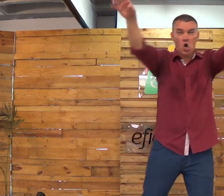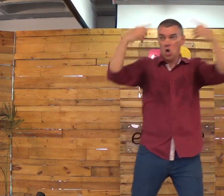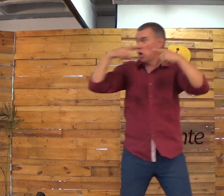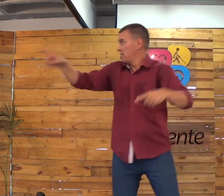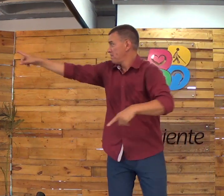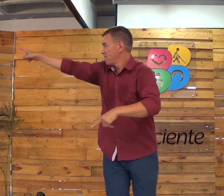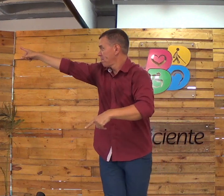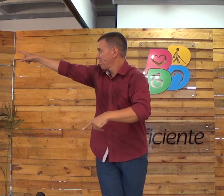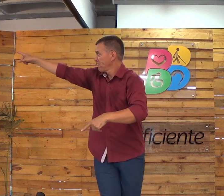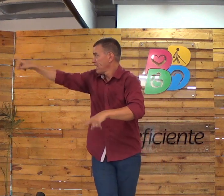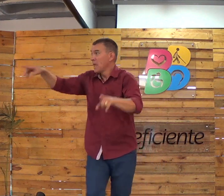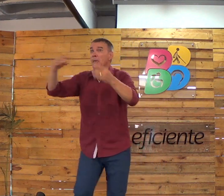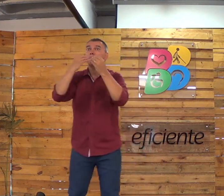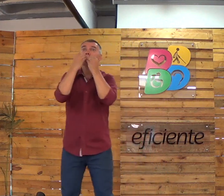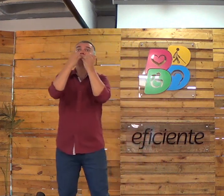que você não pode falar bem. Vejam ali, ó.